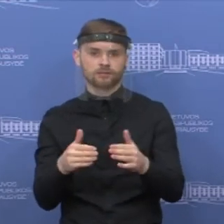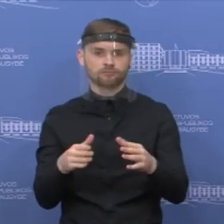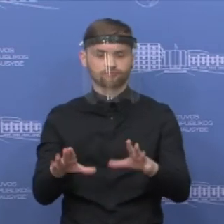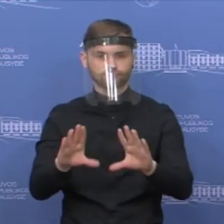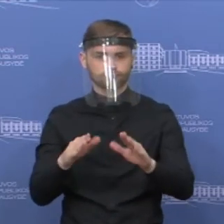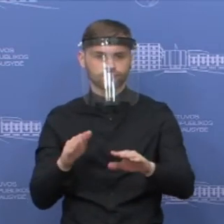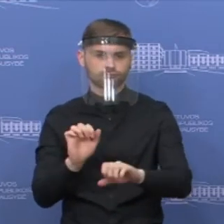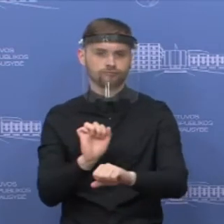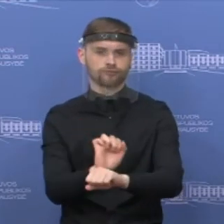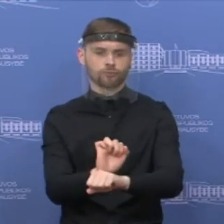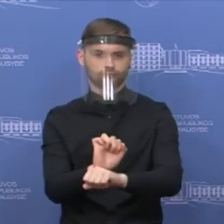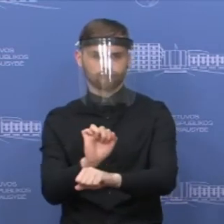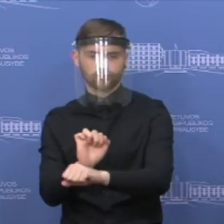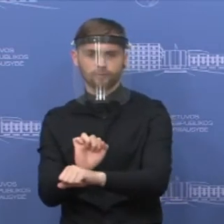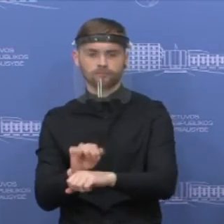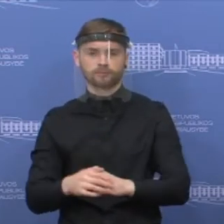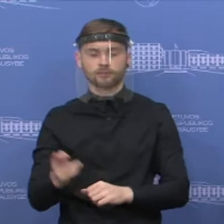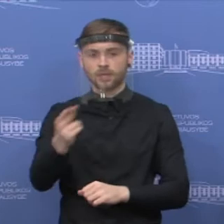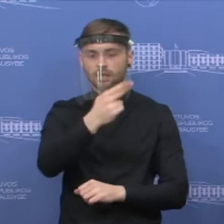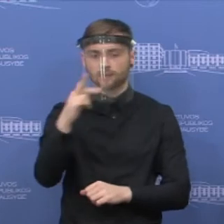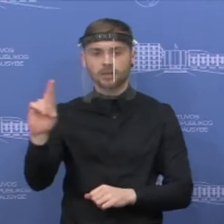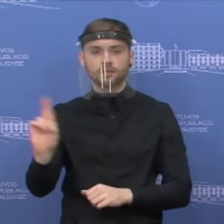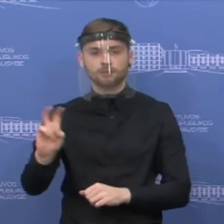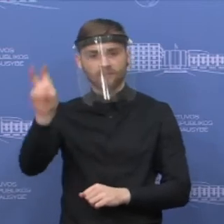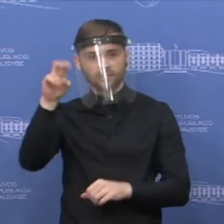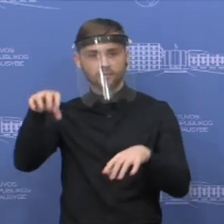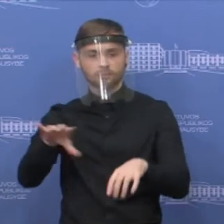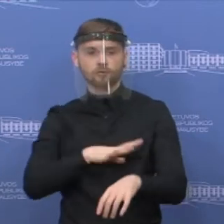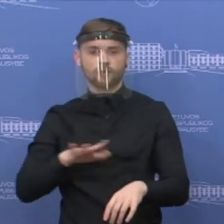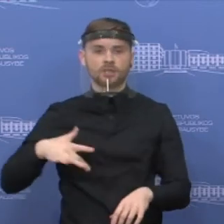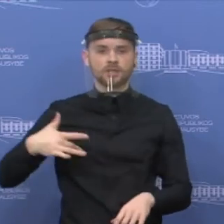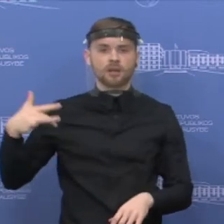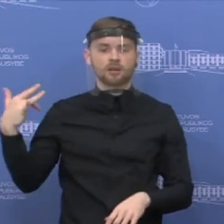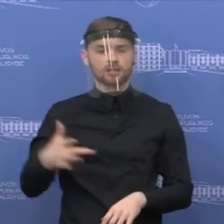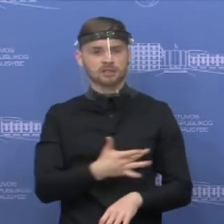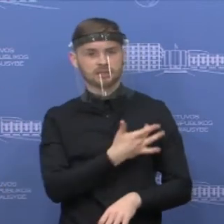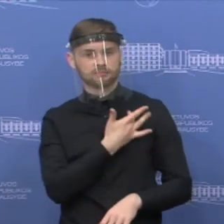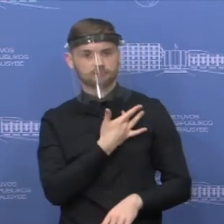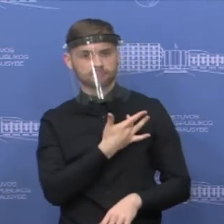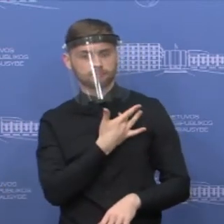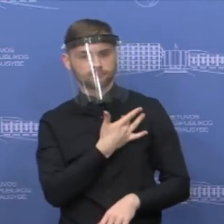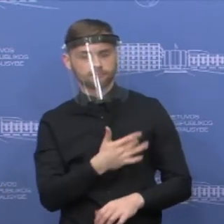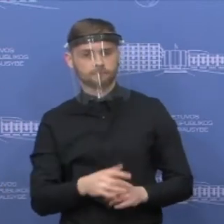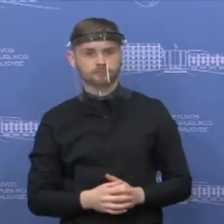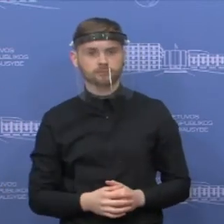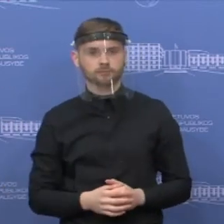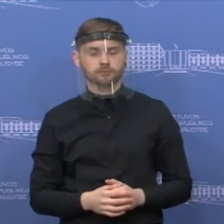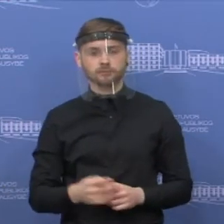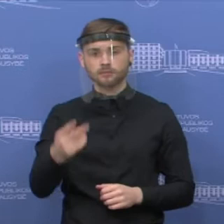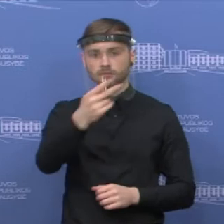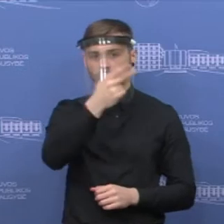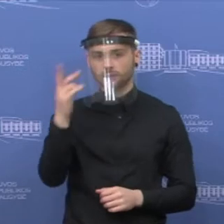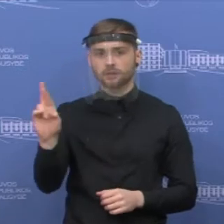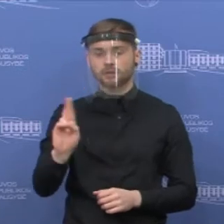Lietuvos Respublikos vyriausybė pritaikė grėžtus ribojimus. Kaip yra žinoma, buvo pribuotas Lietuvos